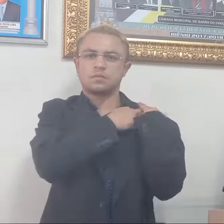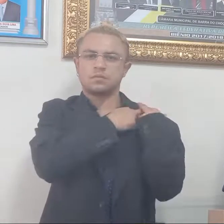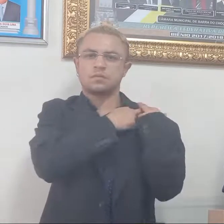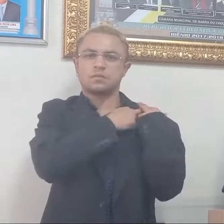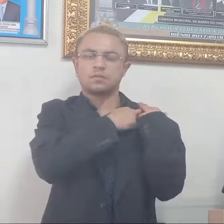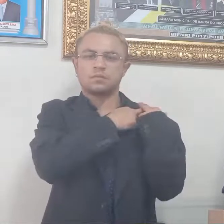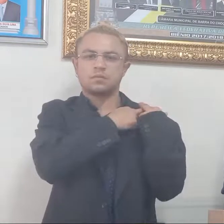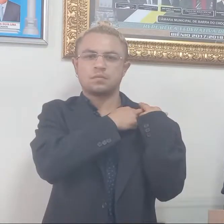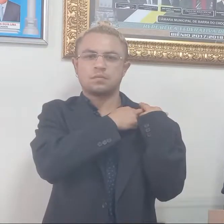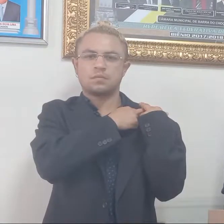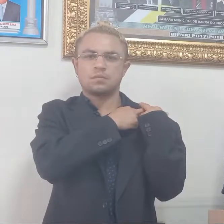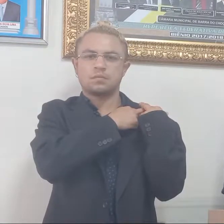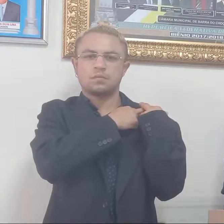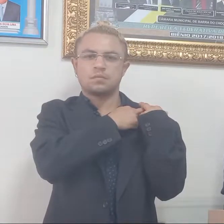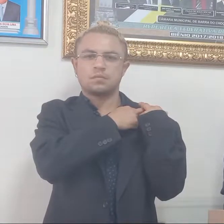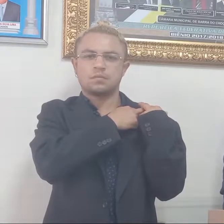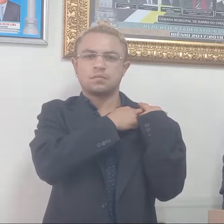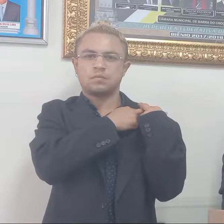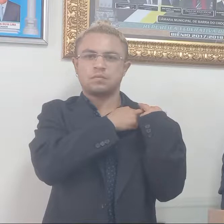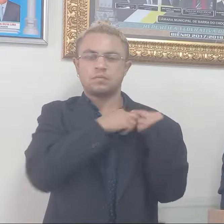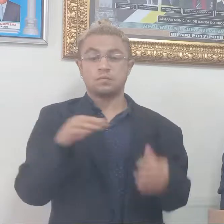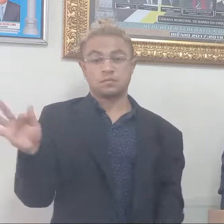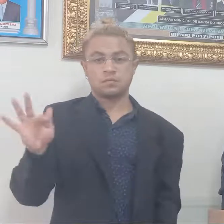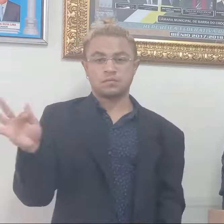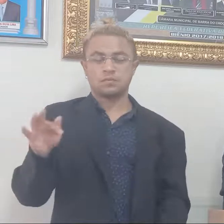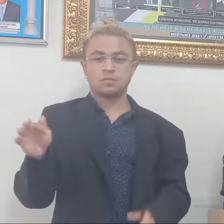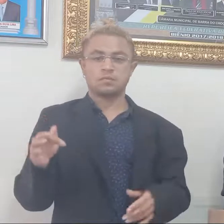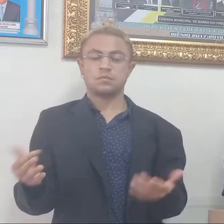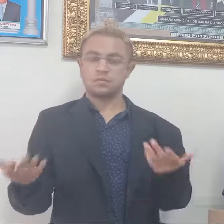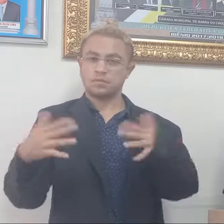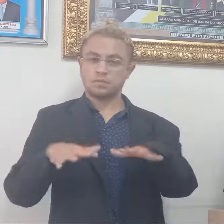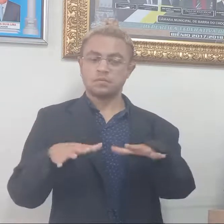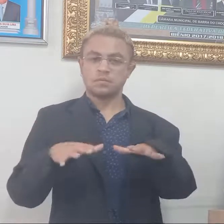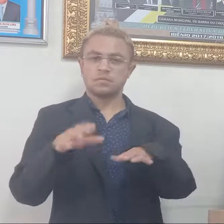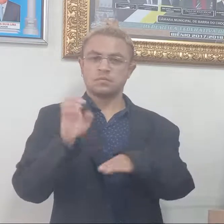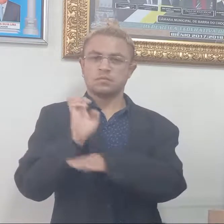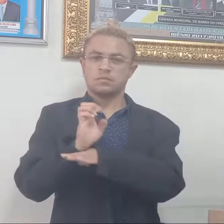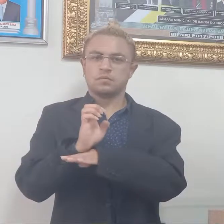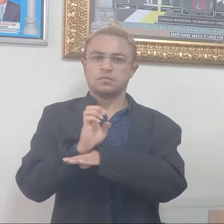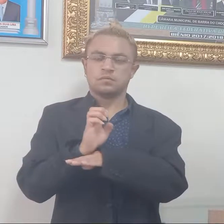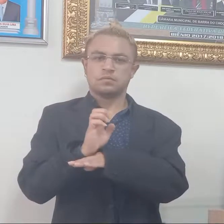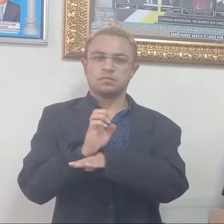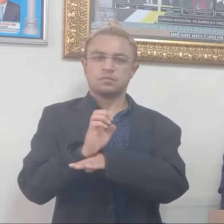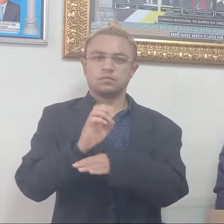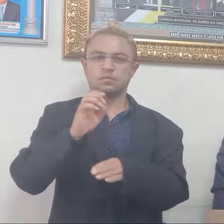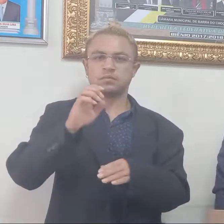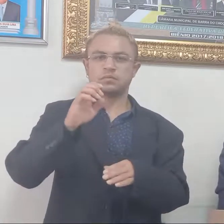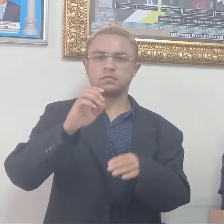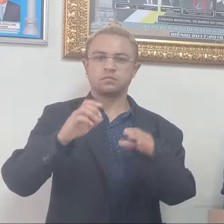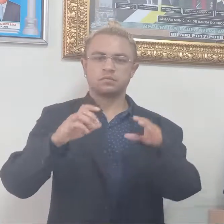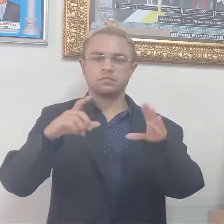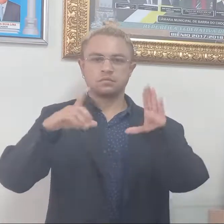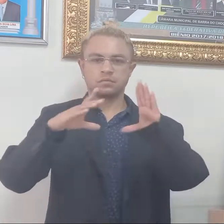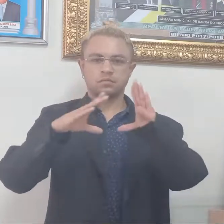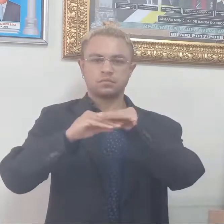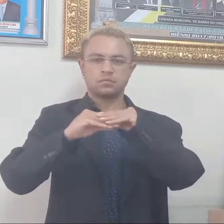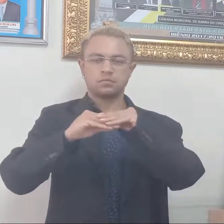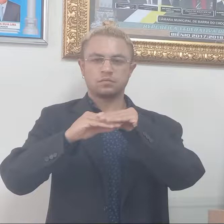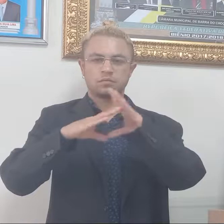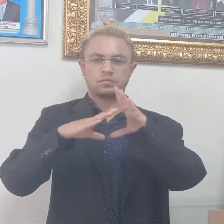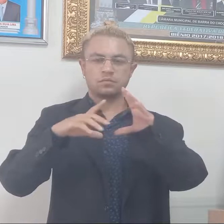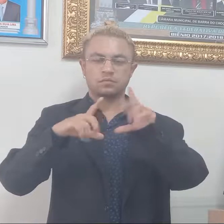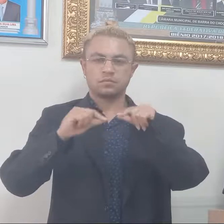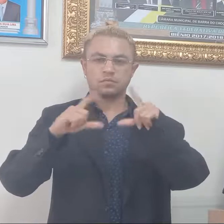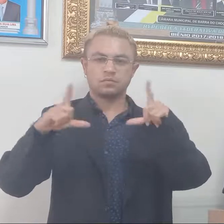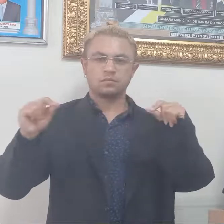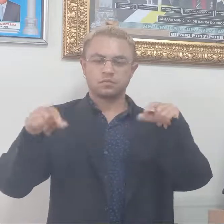e cabe aos estados, aos distritos federais, aos municípios, estabelecer, além de outras consecutivas e